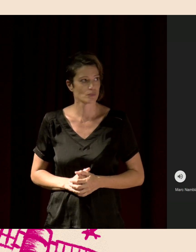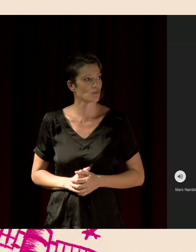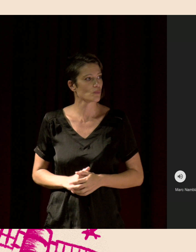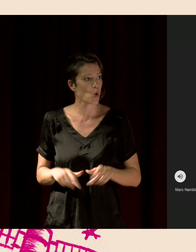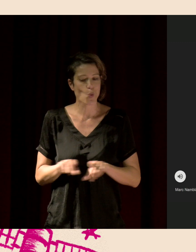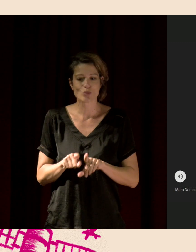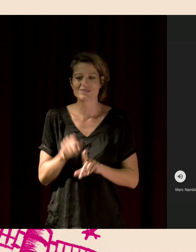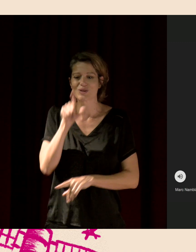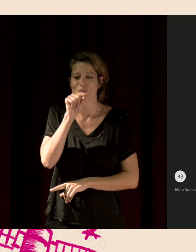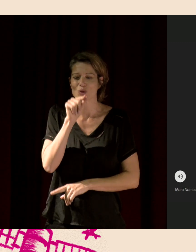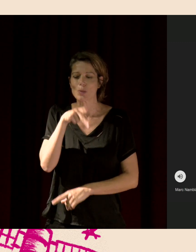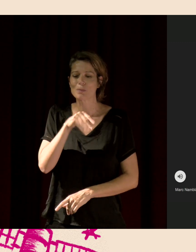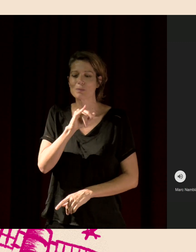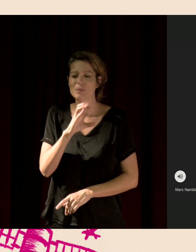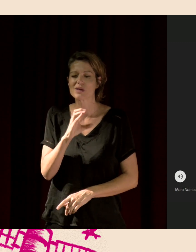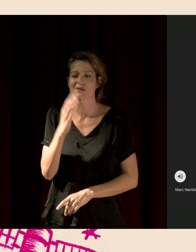a déjà entendu le pique et pêche.